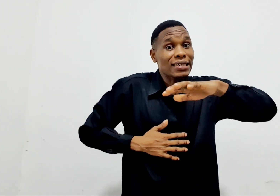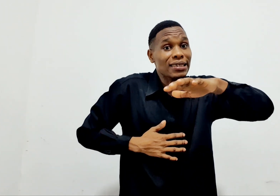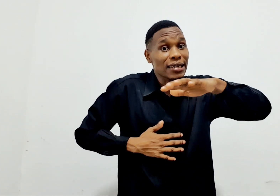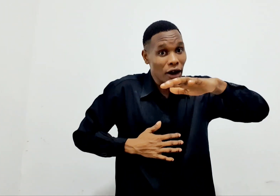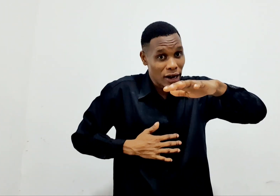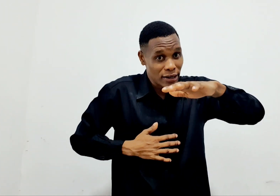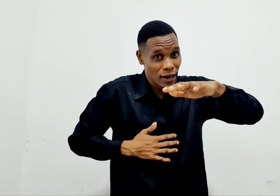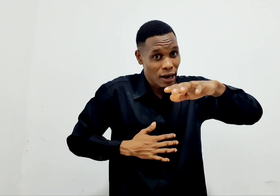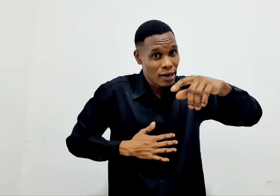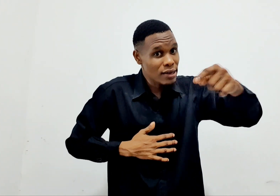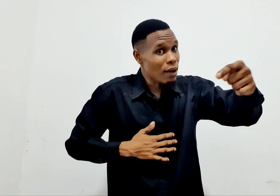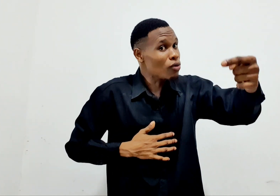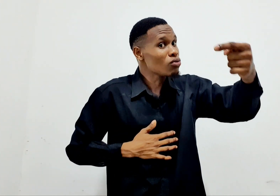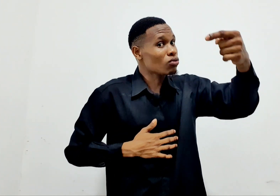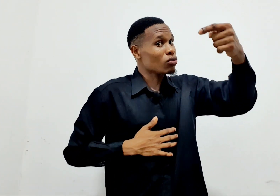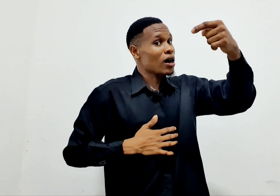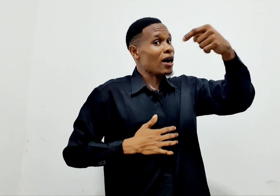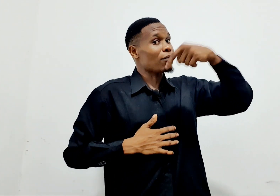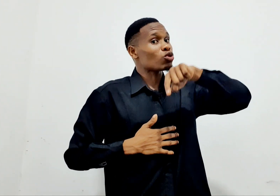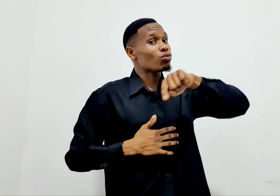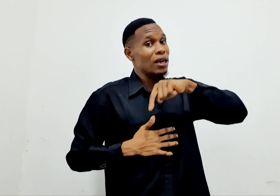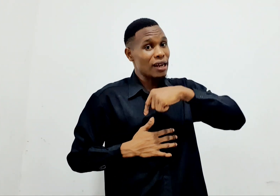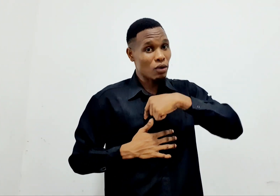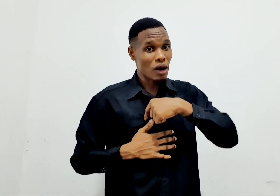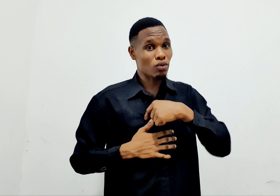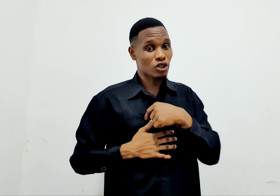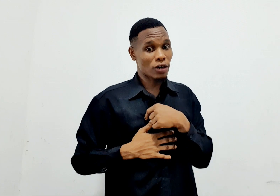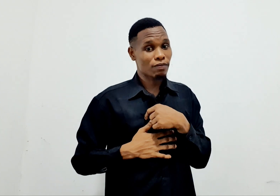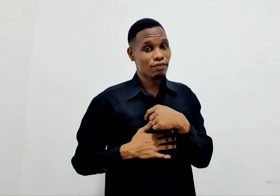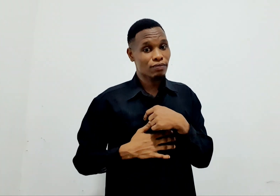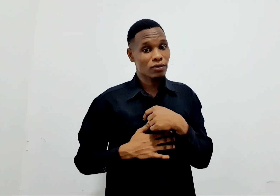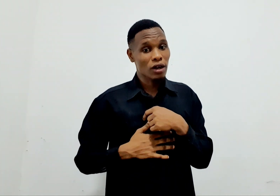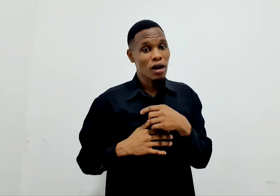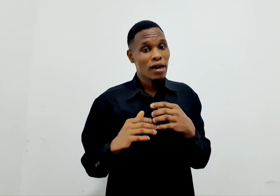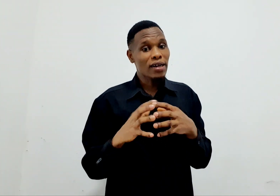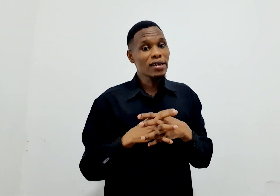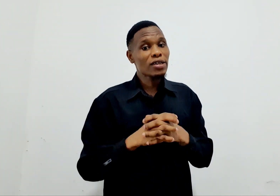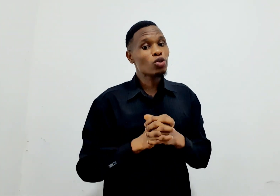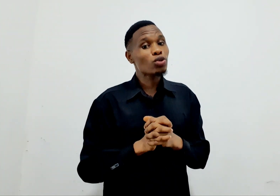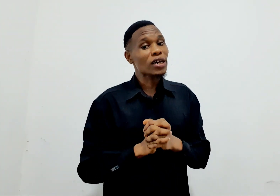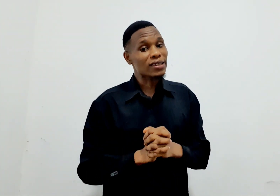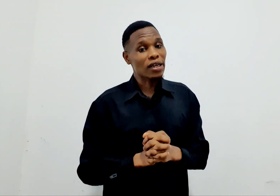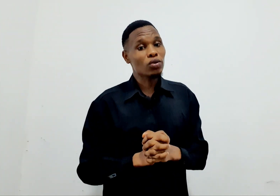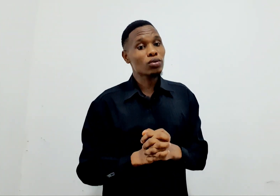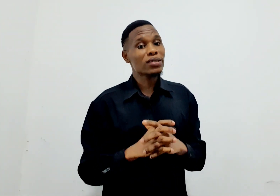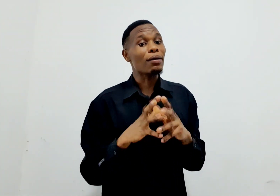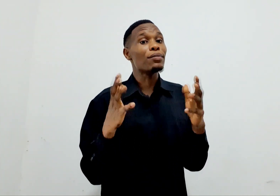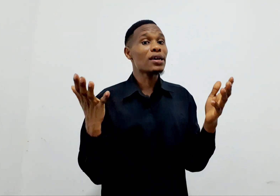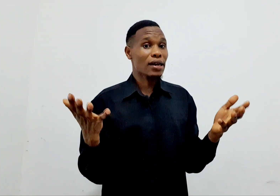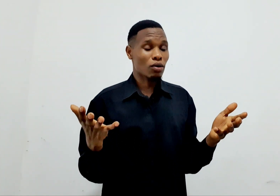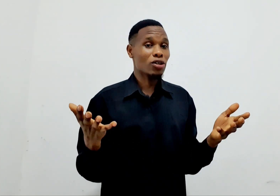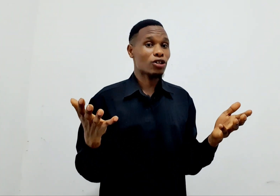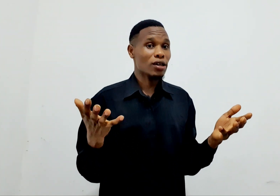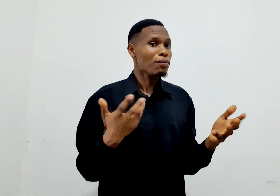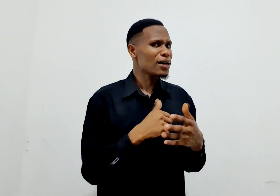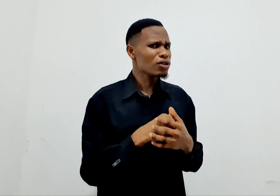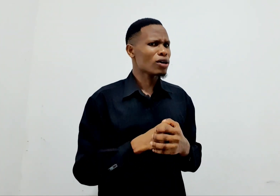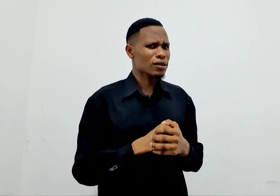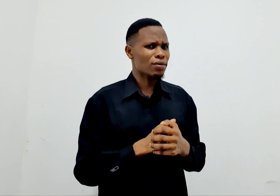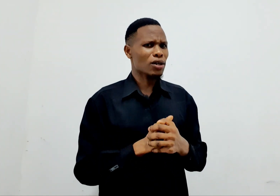sika waida. Ila mungu anamtumia ila kwangushe. Lakini kitu cha tatu samehe na kwa chenya. Mandiko anasema